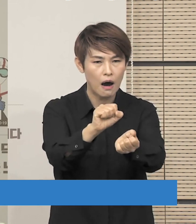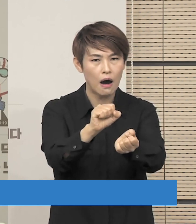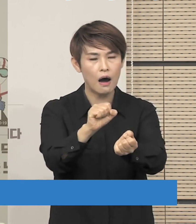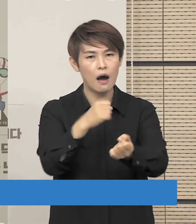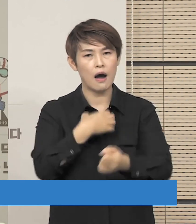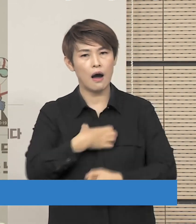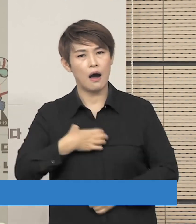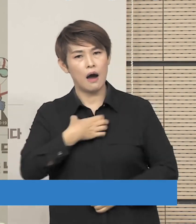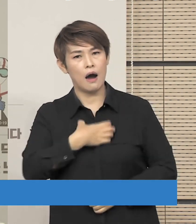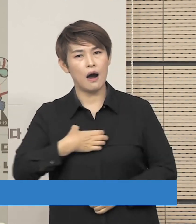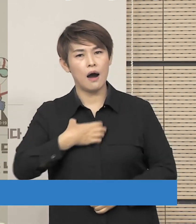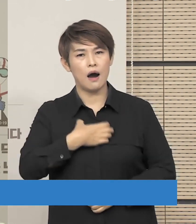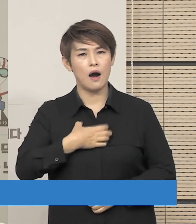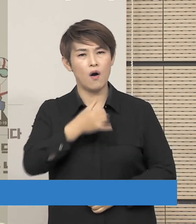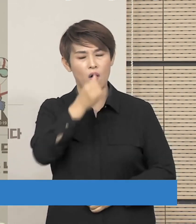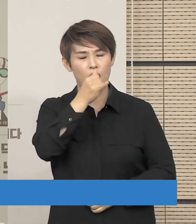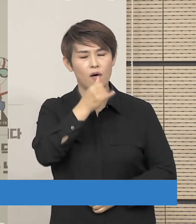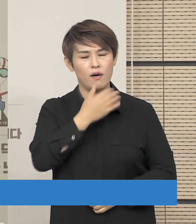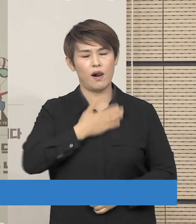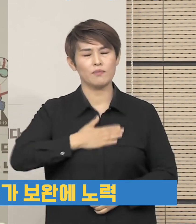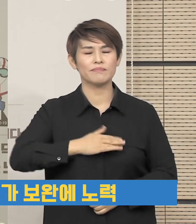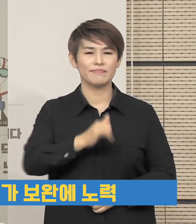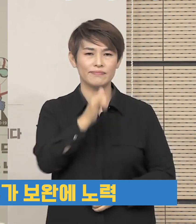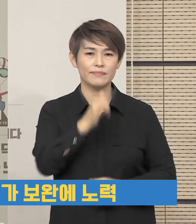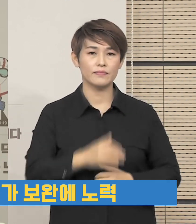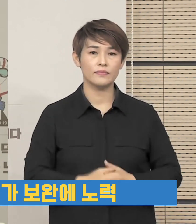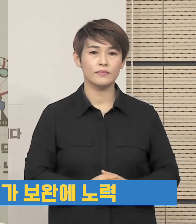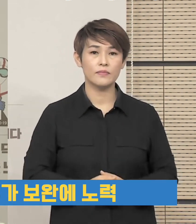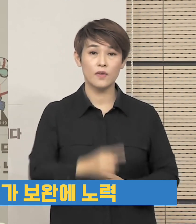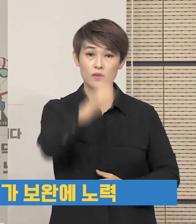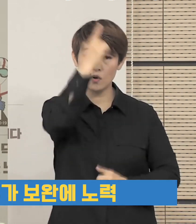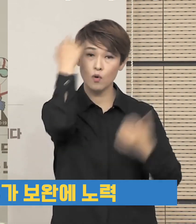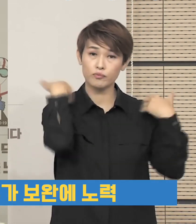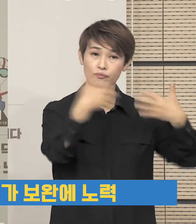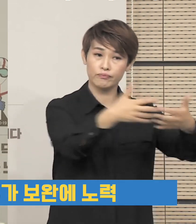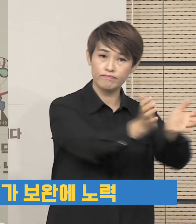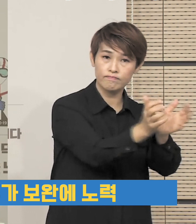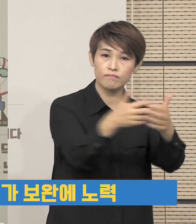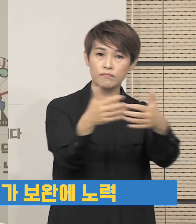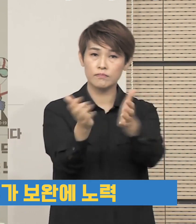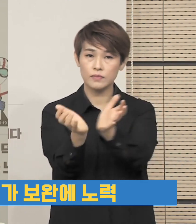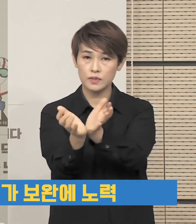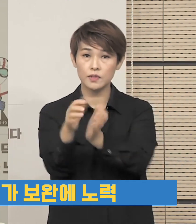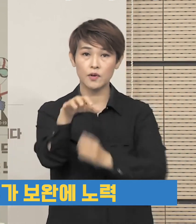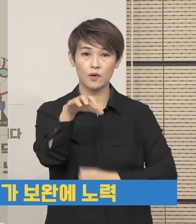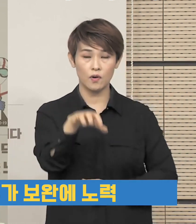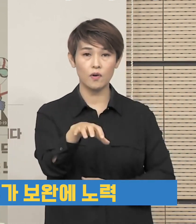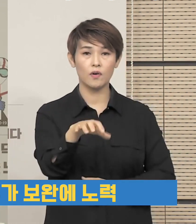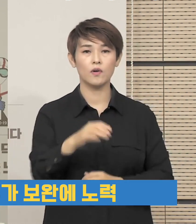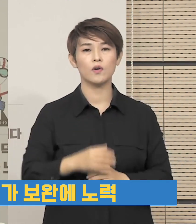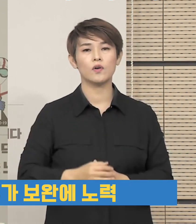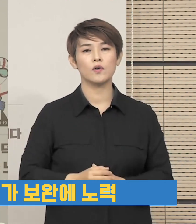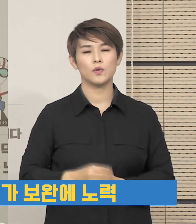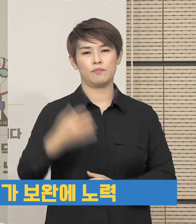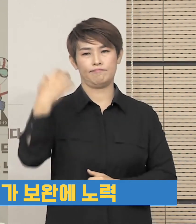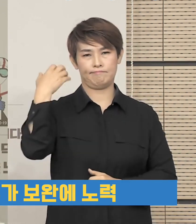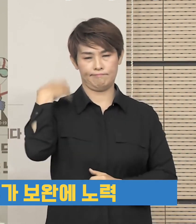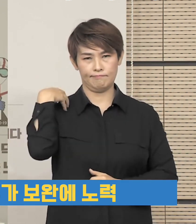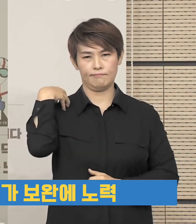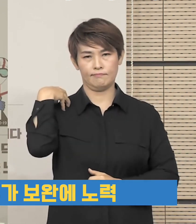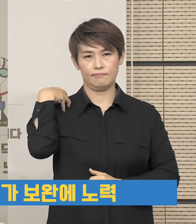잘 이해하고 있습니다. 정부 각 부처에서도 현장에서 또 맡고 있는